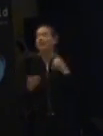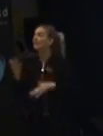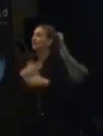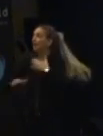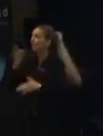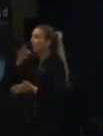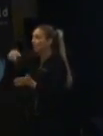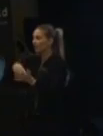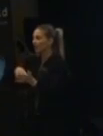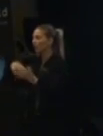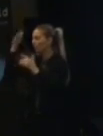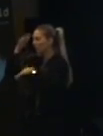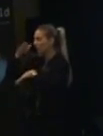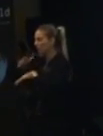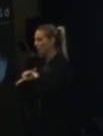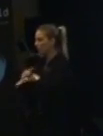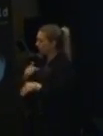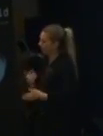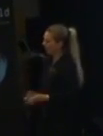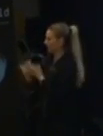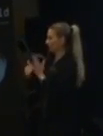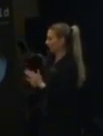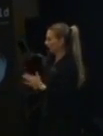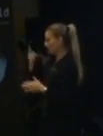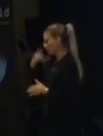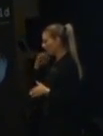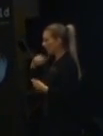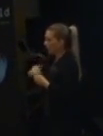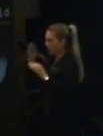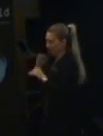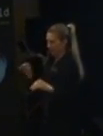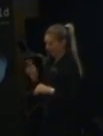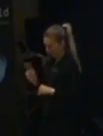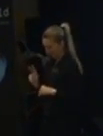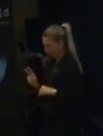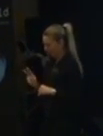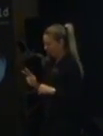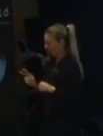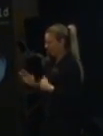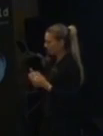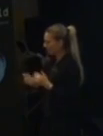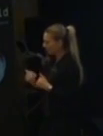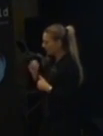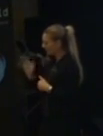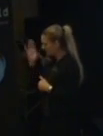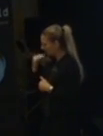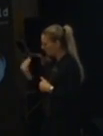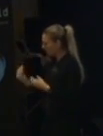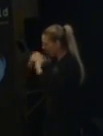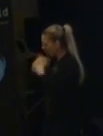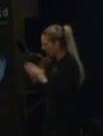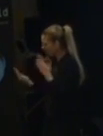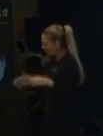Intressanta frågeställningar är grunna på. Att vi hjälper till med det vi vuxna. Föräldrar eller lärare. Varför kan inte Isbjörn äta pingviner? Den där som